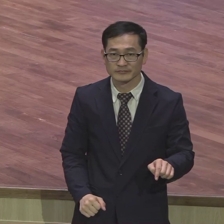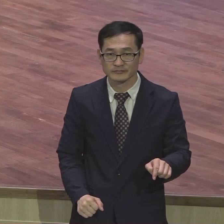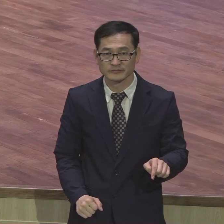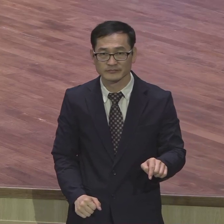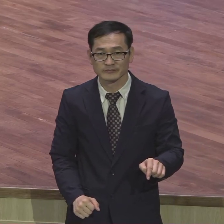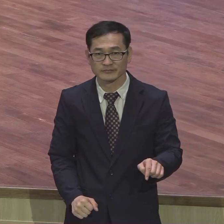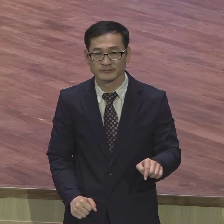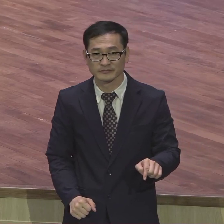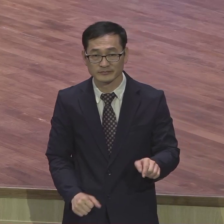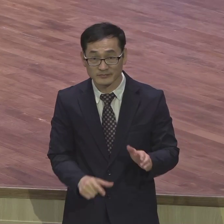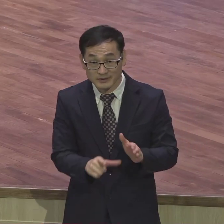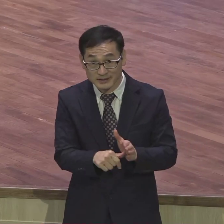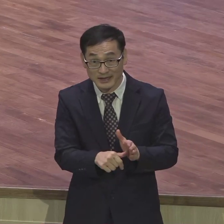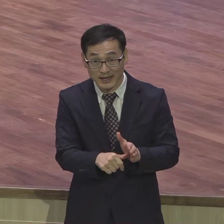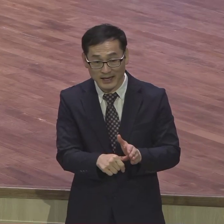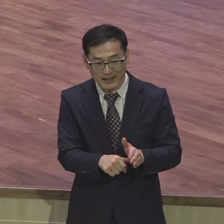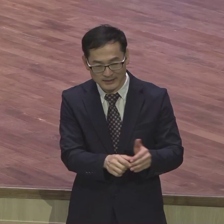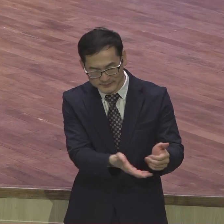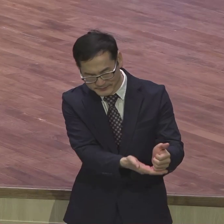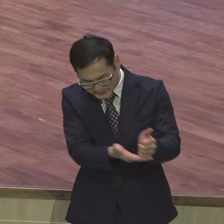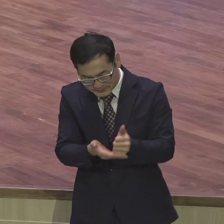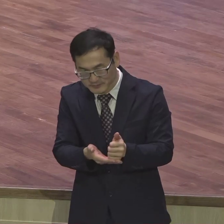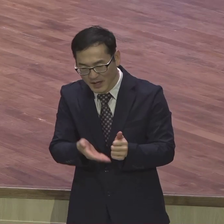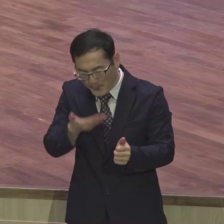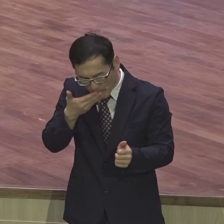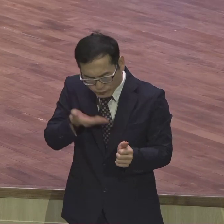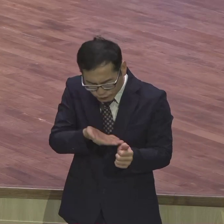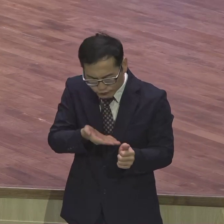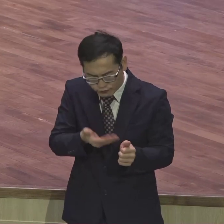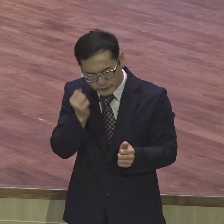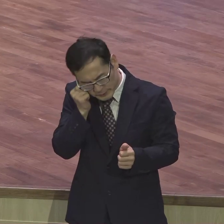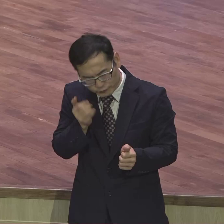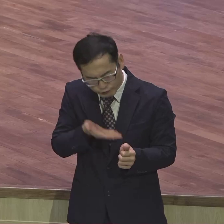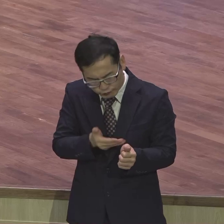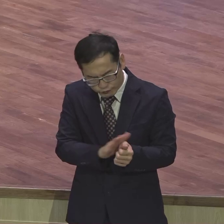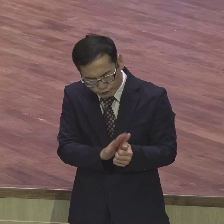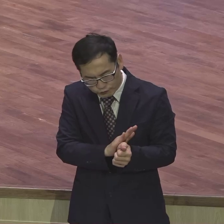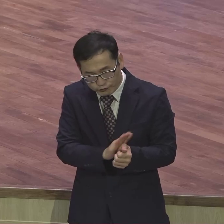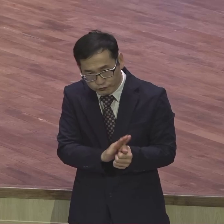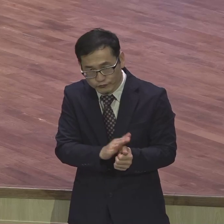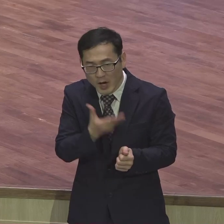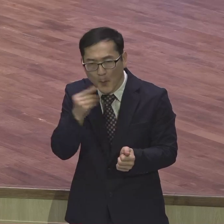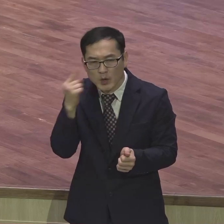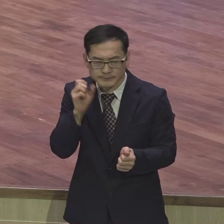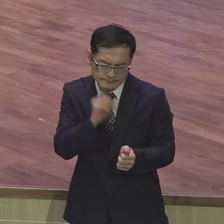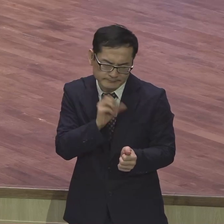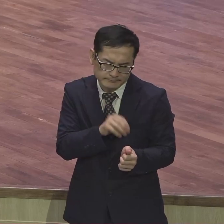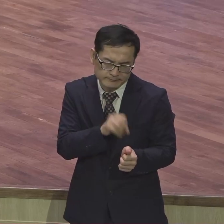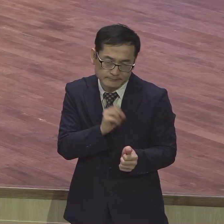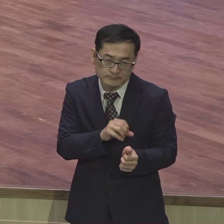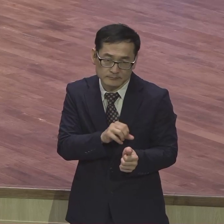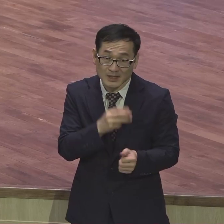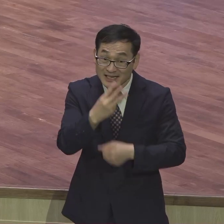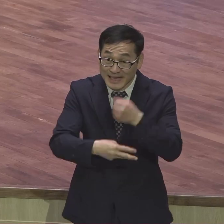그 사람들 줄을 다 불러갖고 먹고 재우면서 보금전해 다시 갈 거 아니에요 올해 못했어요 3년 이상 못했어요 외국